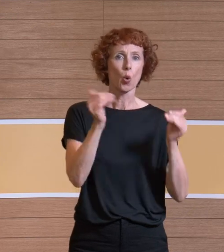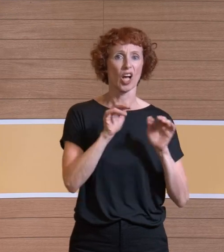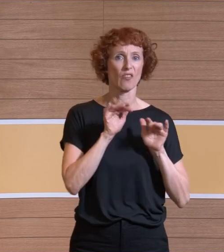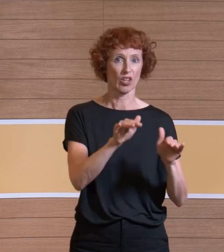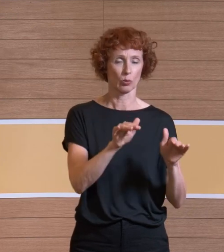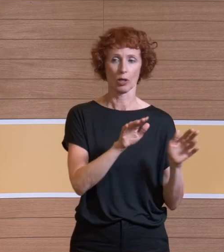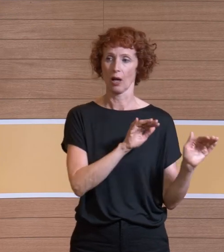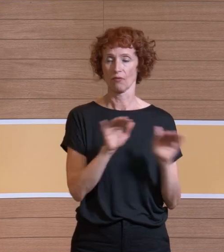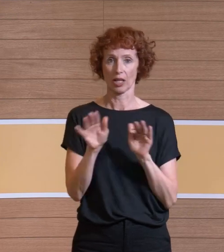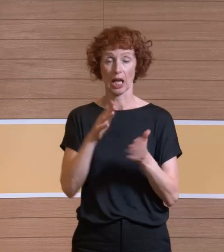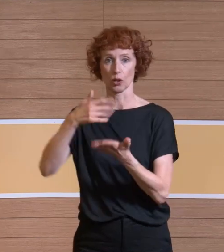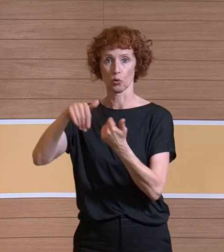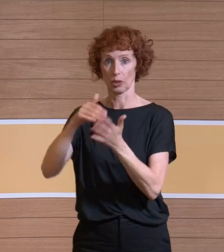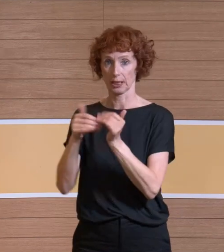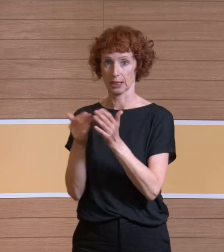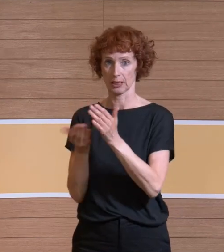turbulente Systeme.